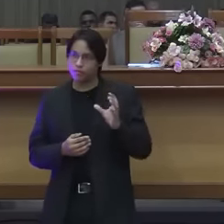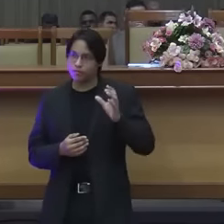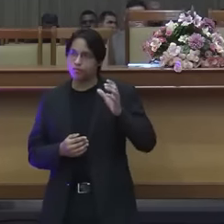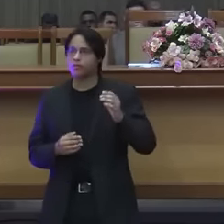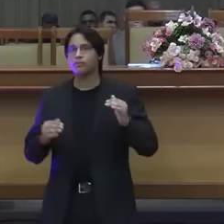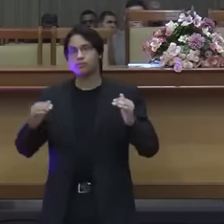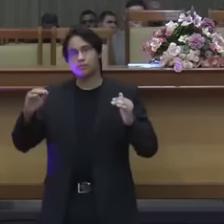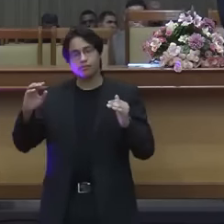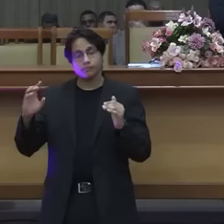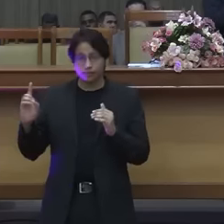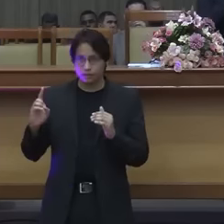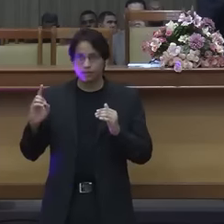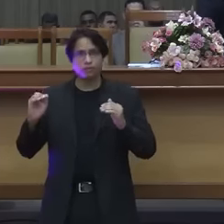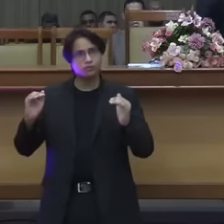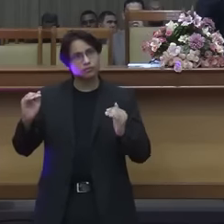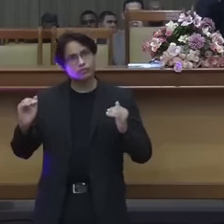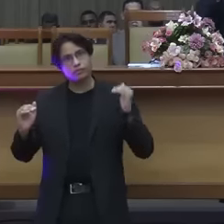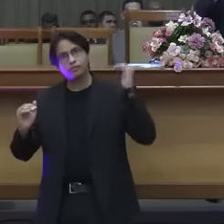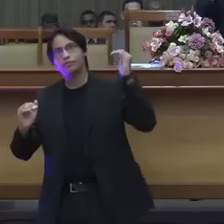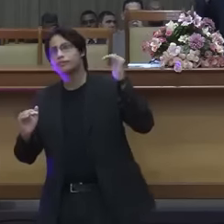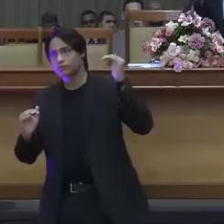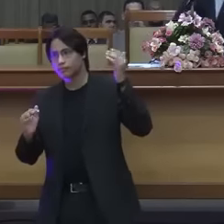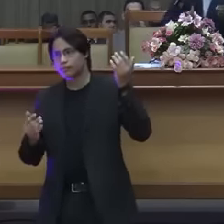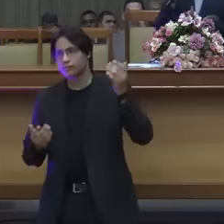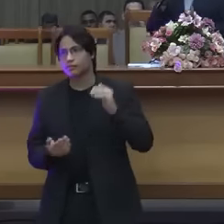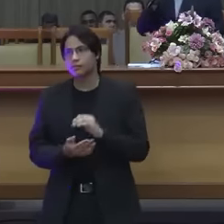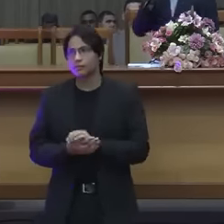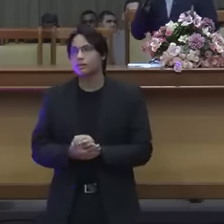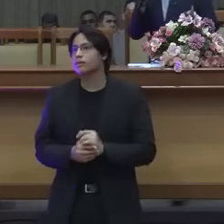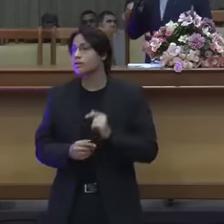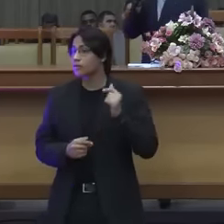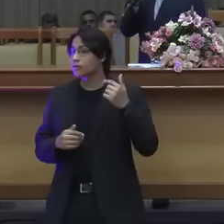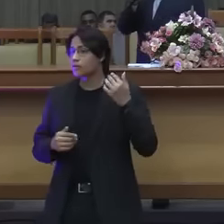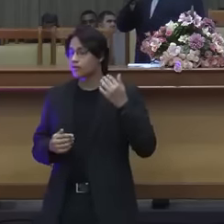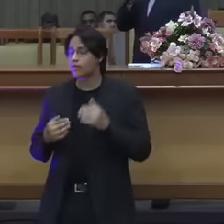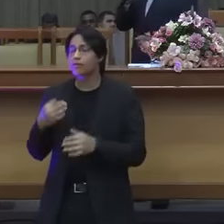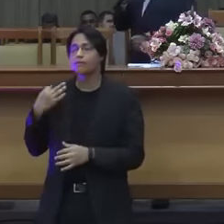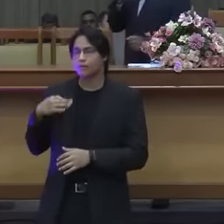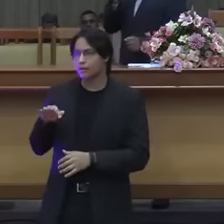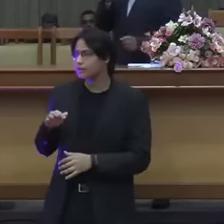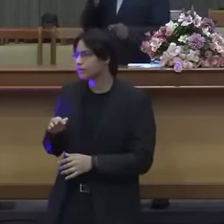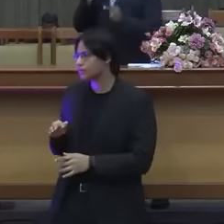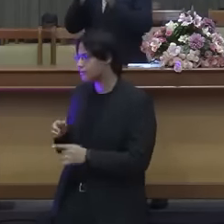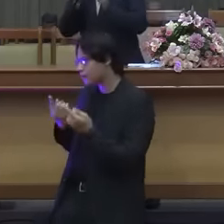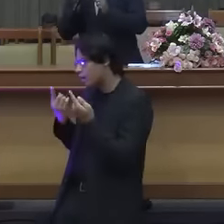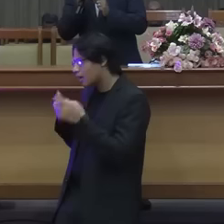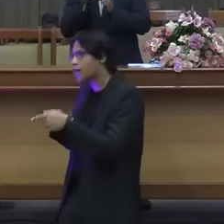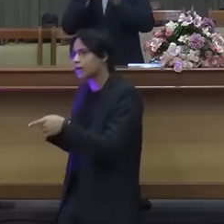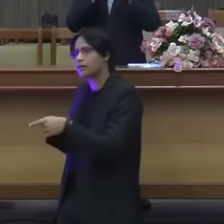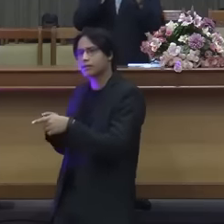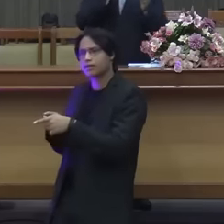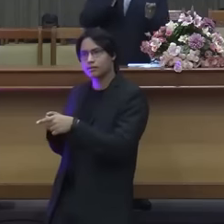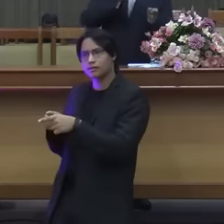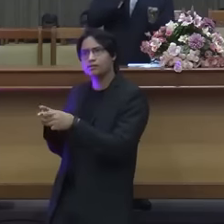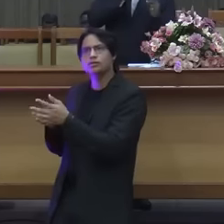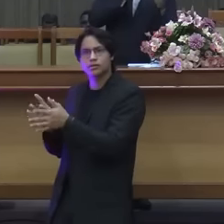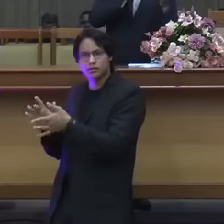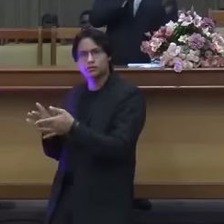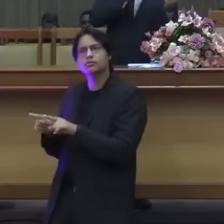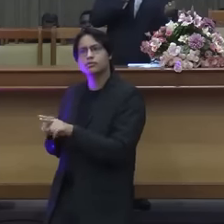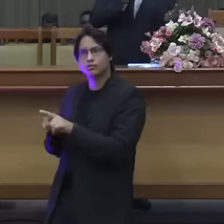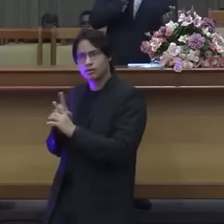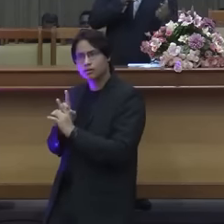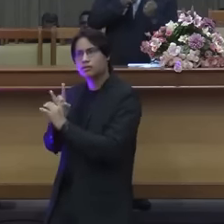e eles foram criticar os discípulos de Jesus que estavam comendo sem lavar,